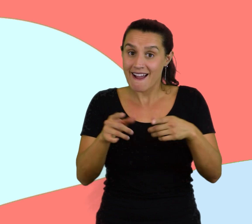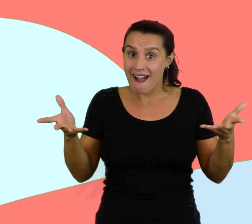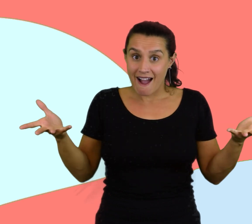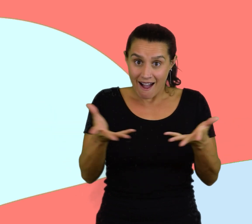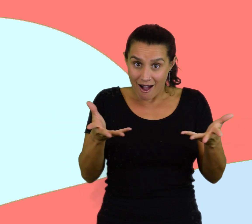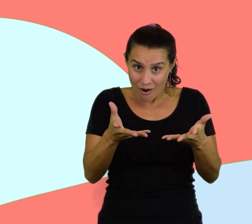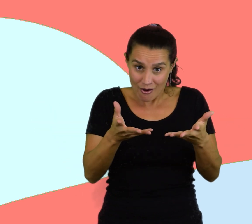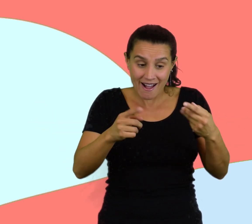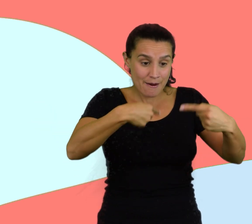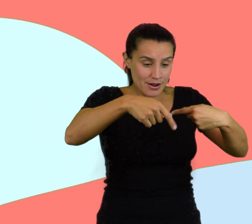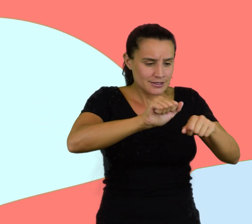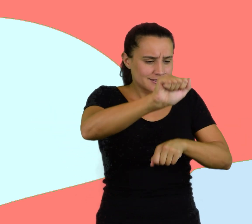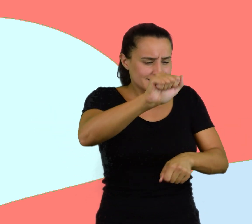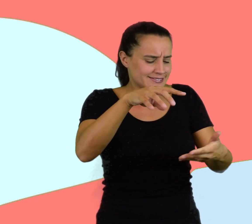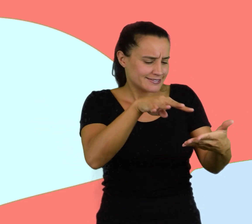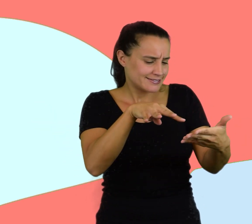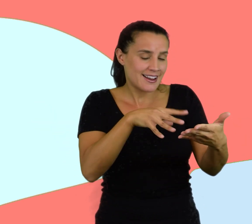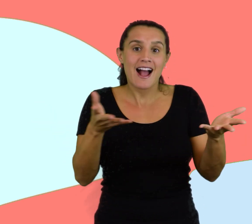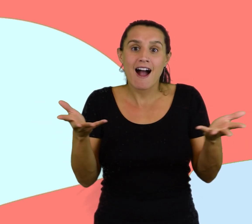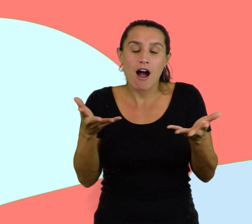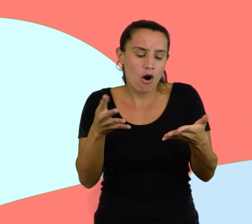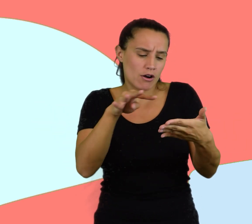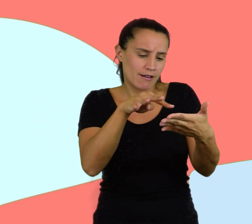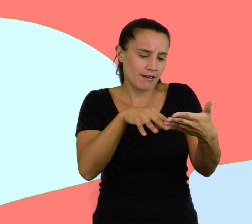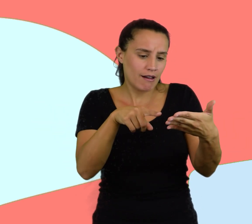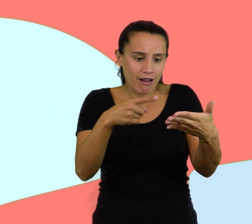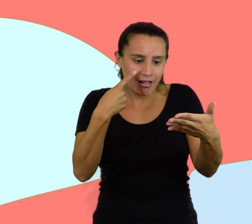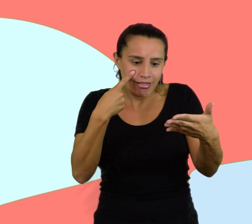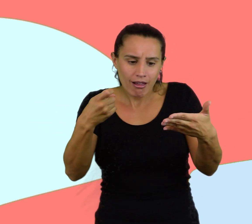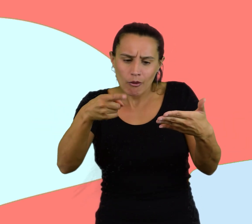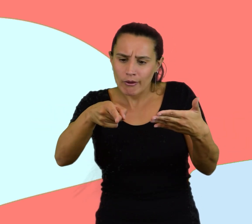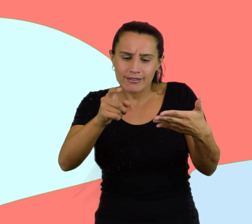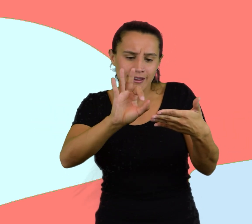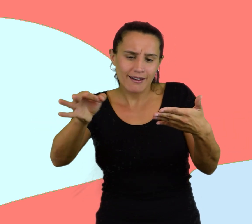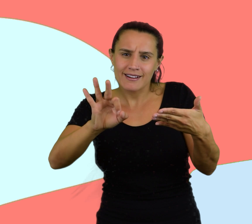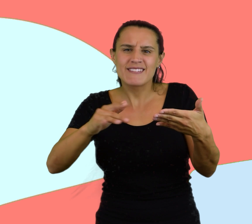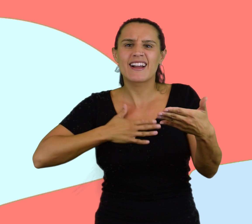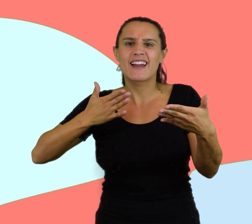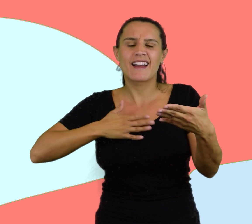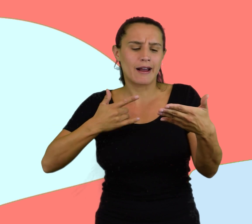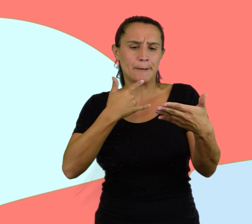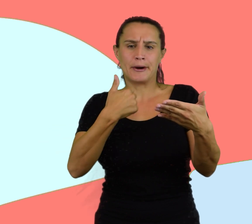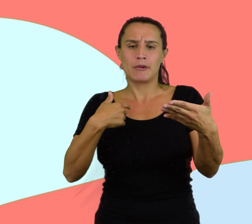En la actualidad, estos manuscritos son muy estudiados. Así se descubrieron las quejas.